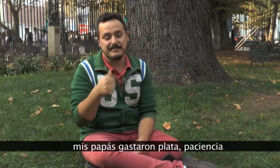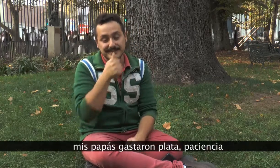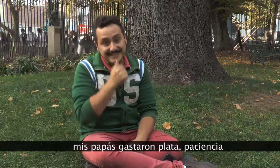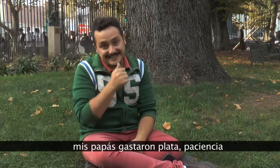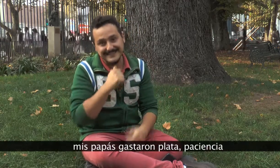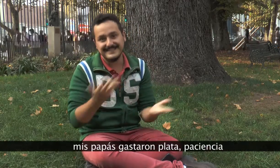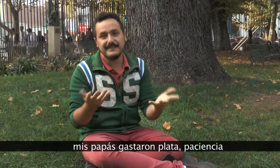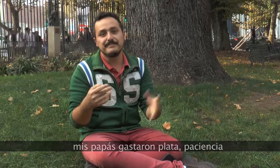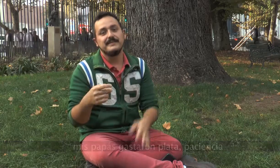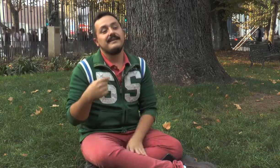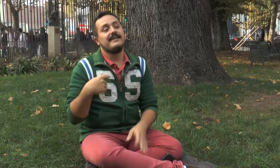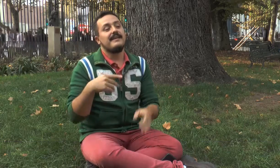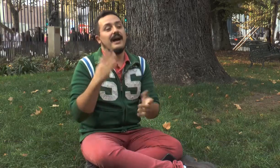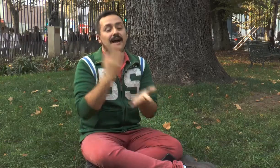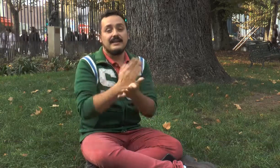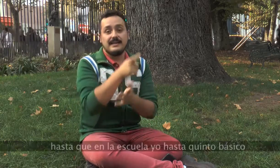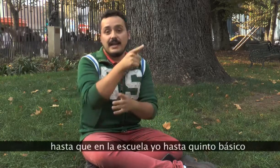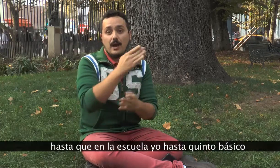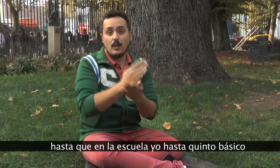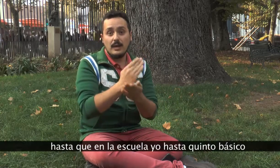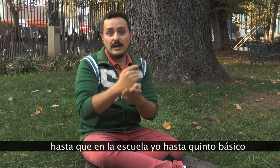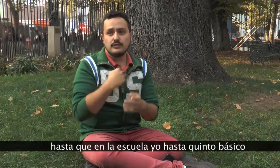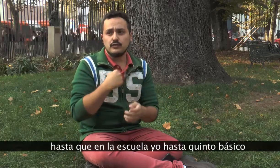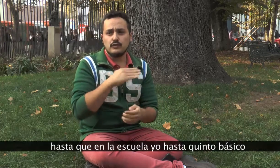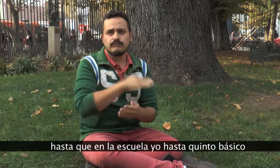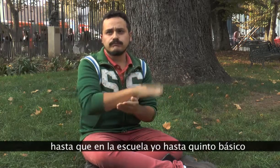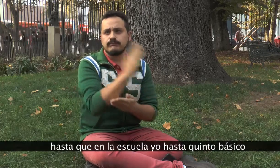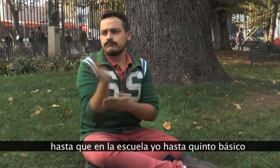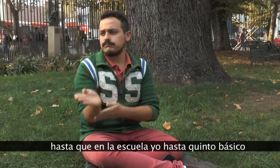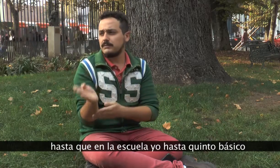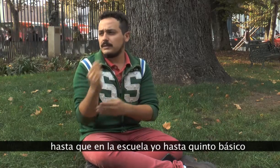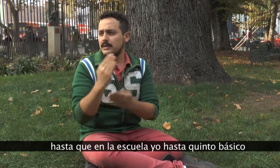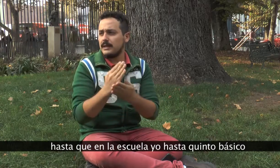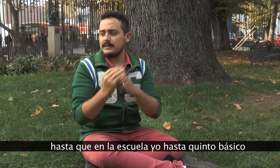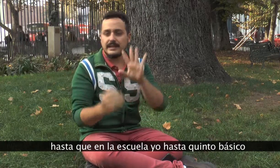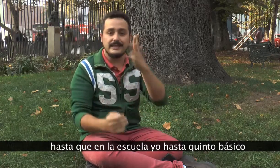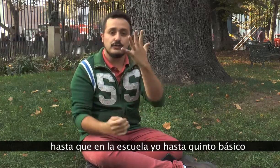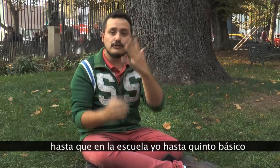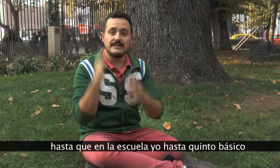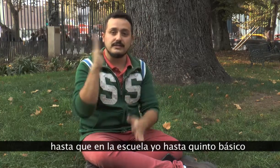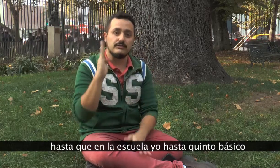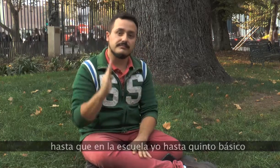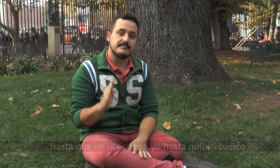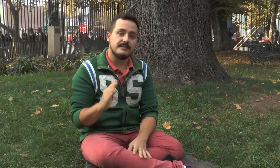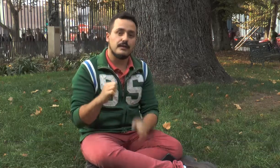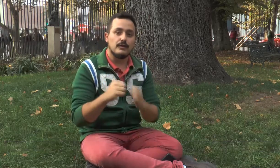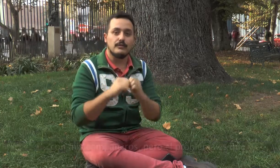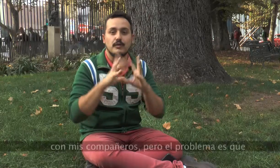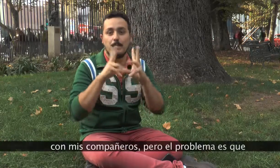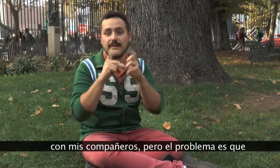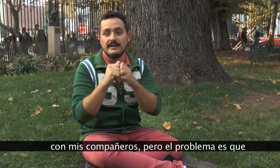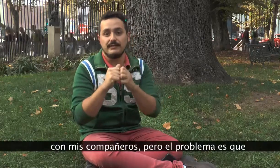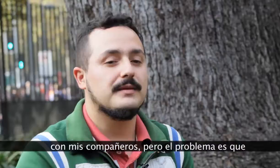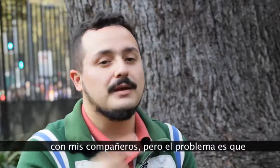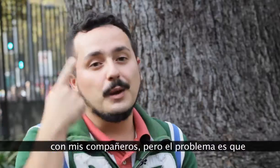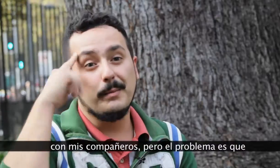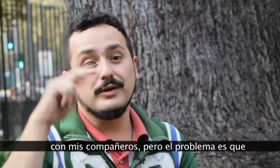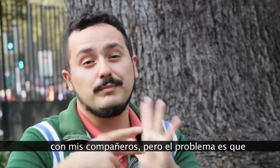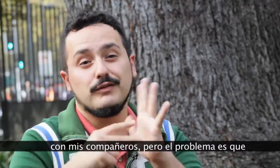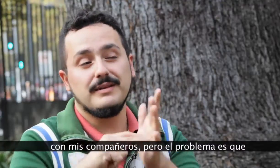paciencia, hasta que la escuela llegó hasta quinto básico con mis compañeros. Pero el problema